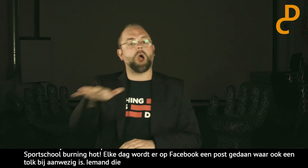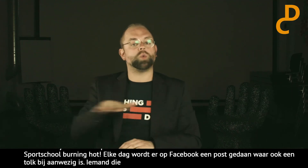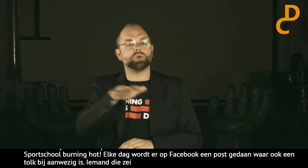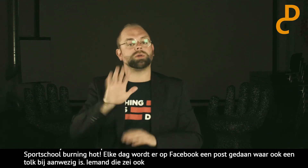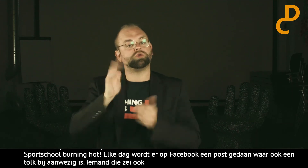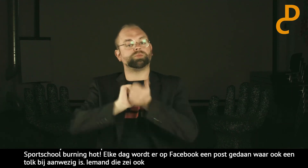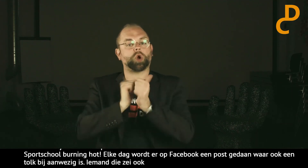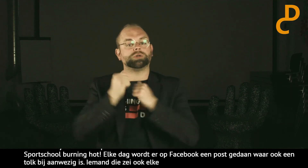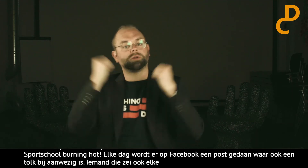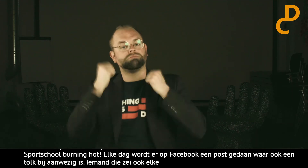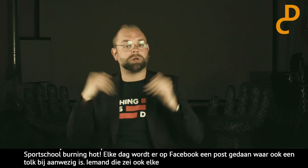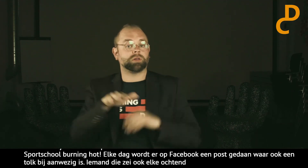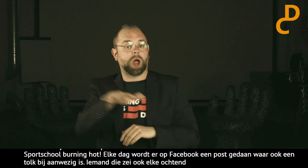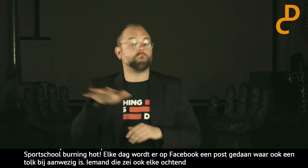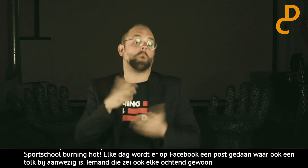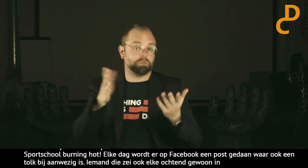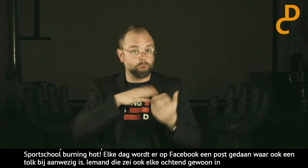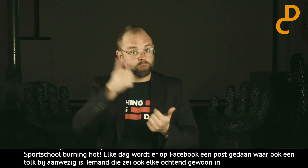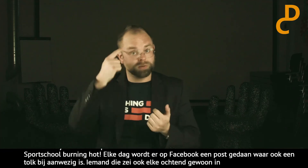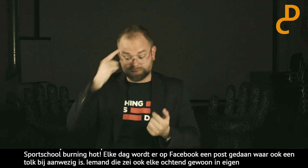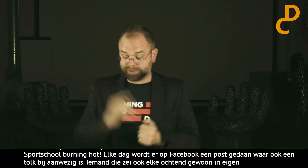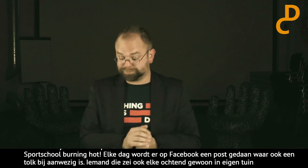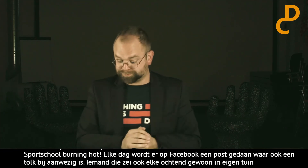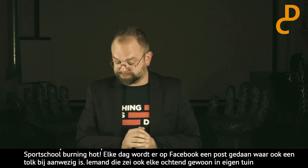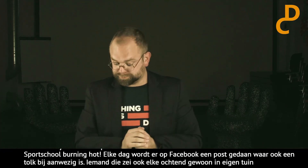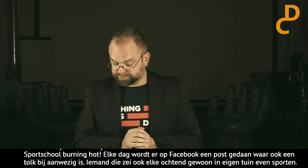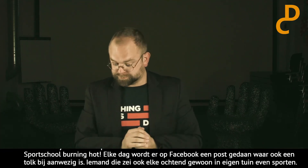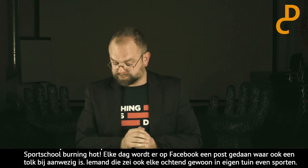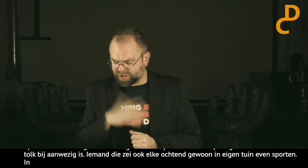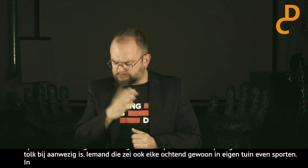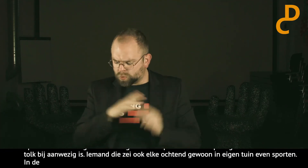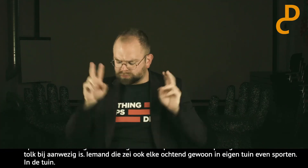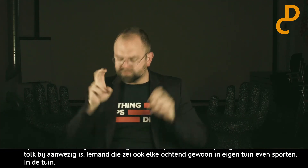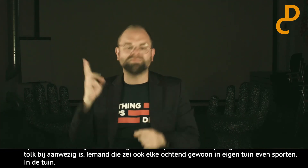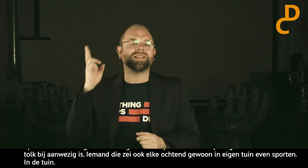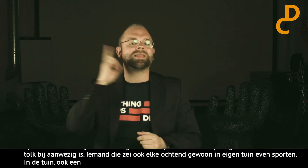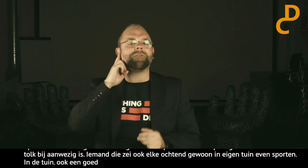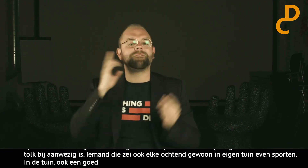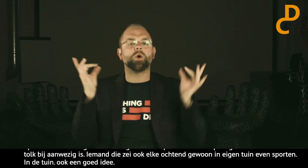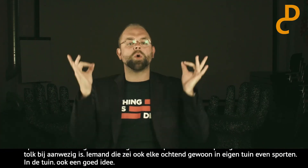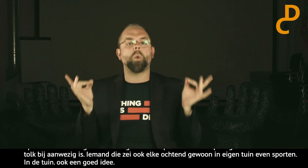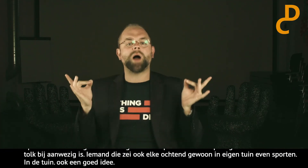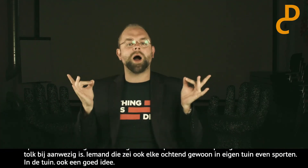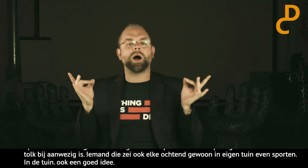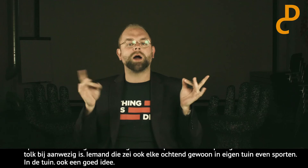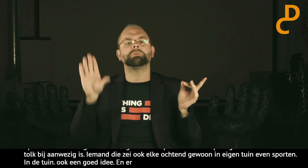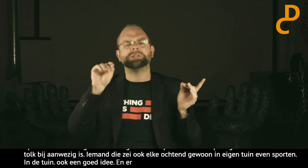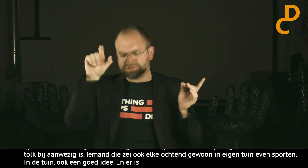gewoon in een eigen tuin, gewoon even sporten. Gewoon in de tuin. Nou, is ook een goed idee. En er is ook Def Yoga